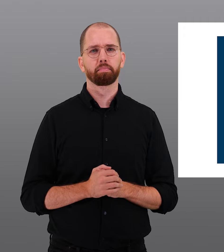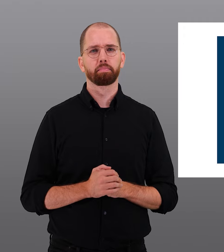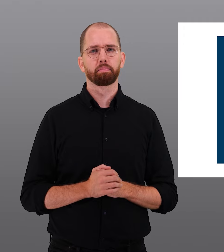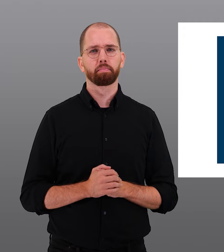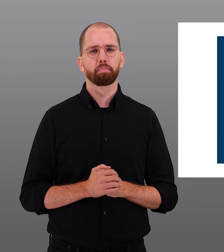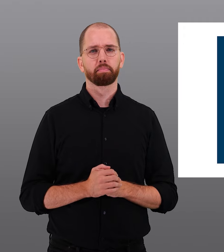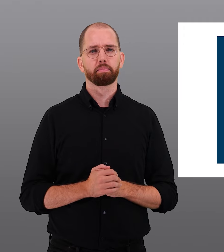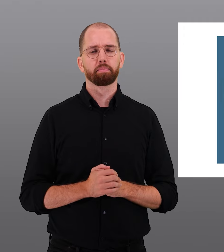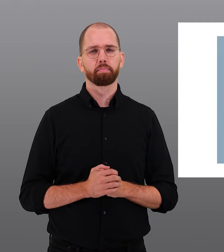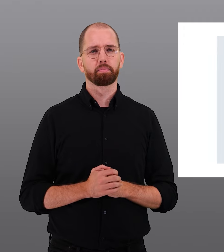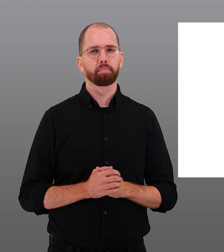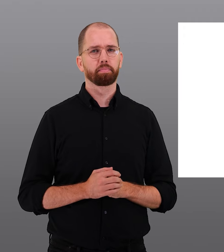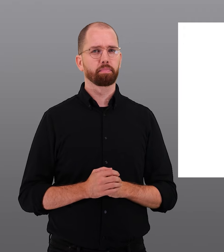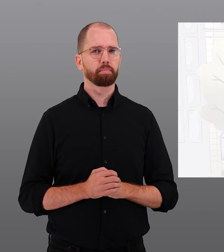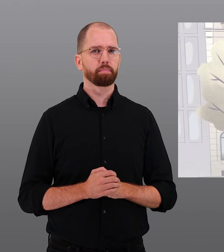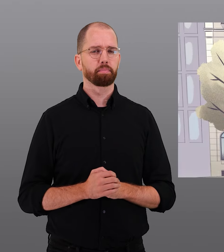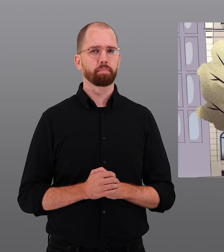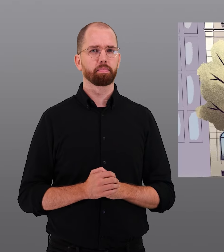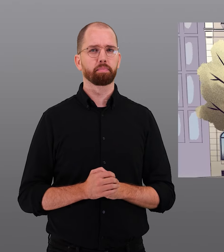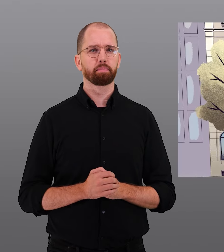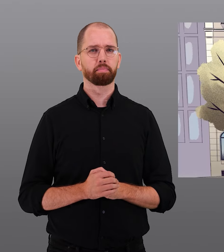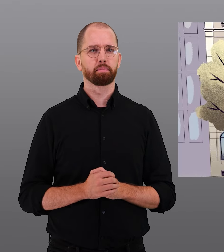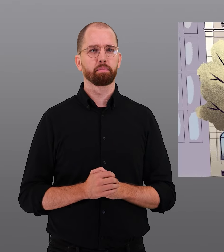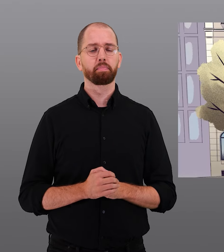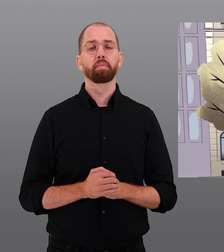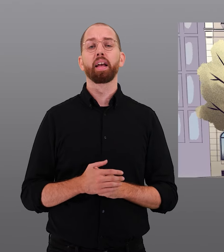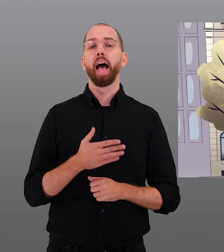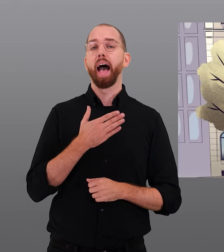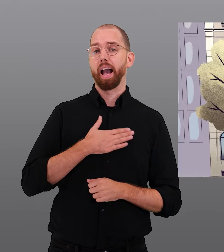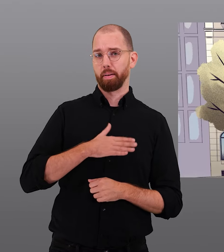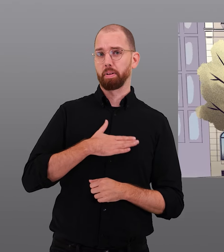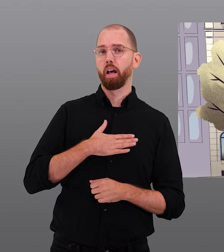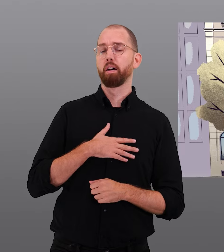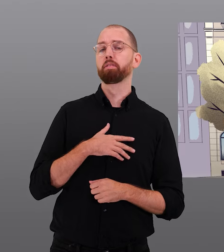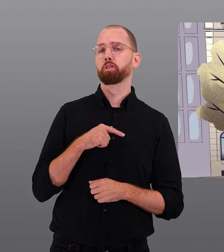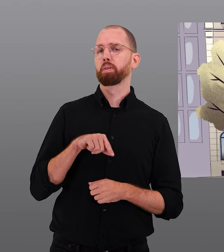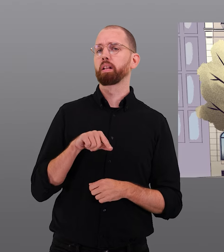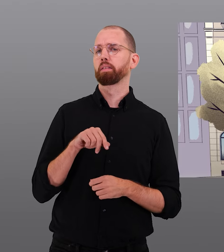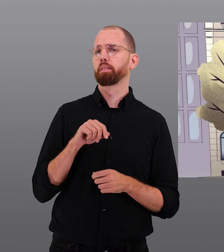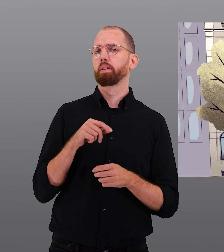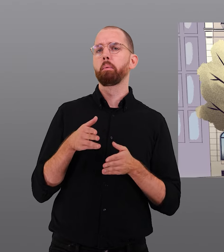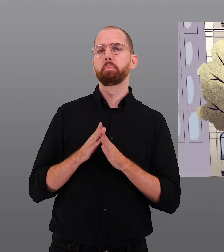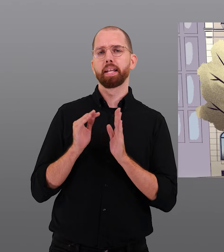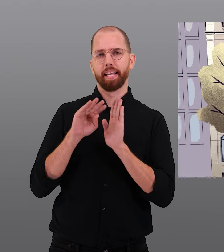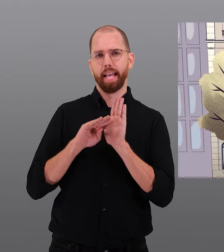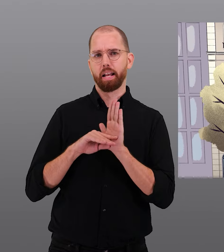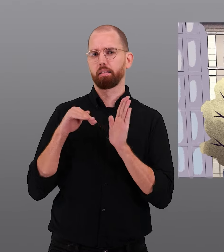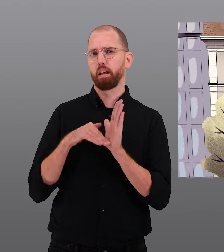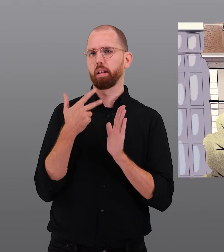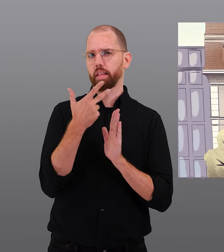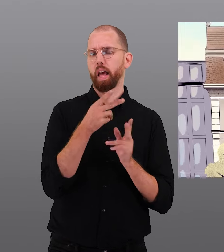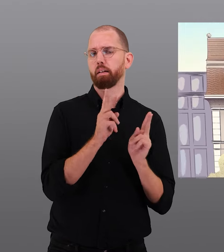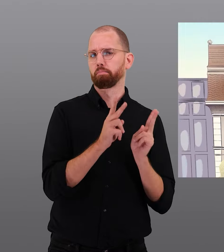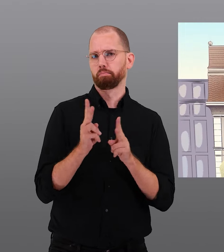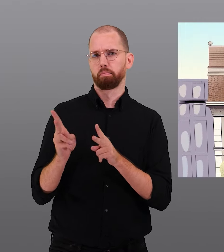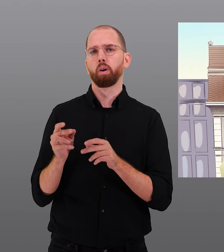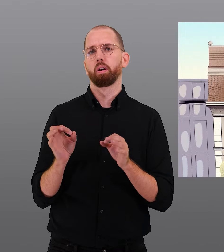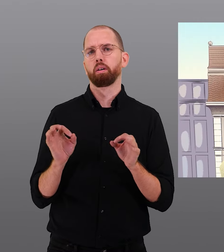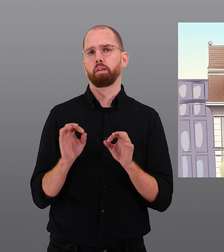stärker zu erhöhen. Worum geht es im Detail? Der Eigenbedarf spielt im Mietrecht vor allem in drei Fällen